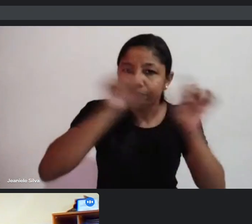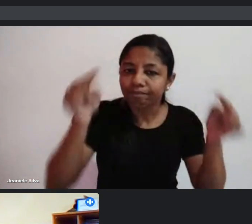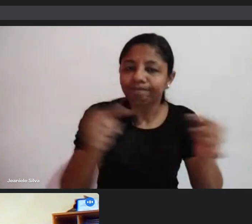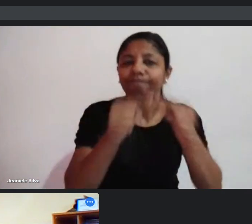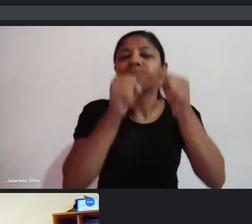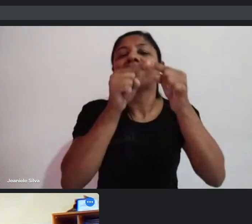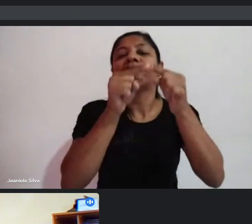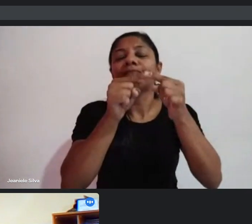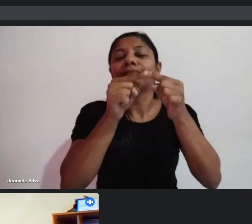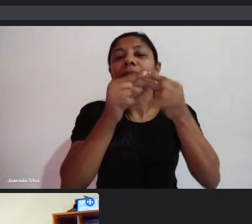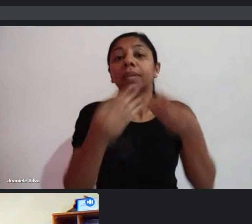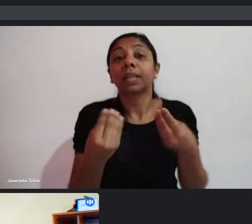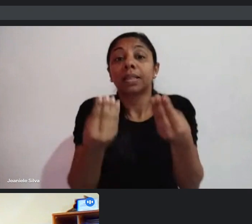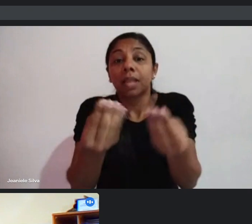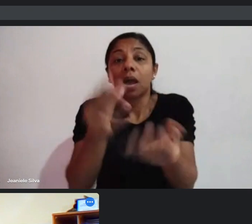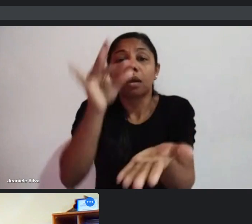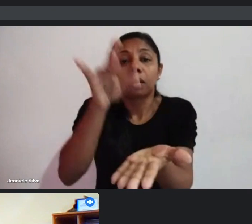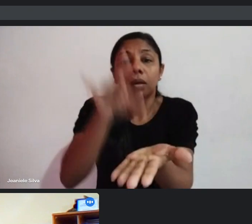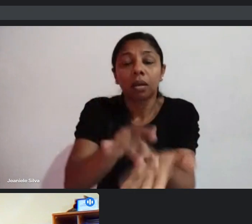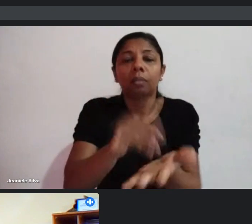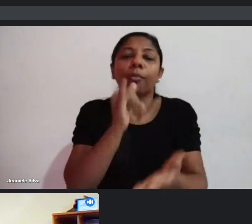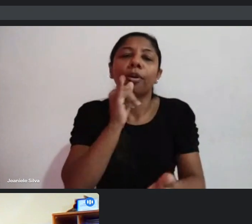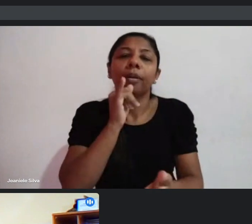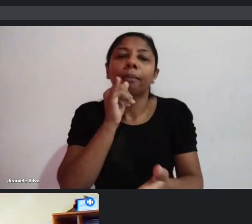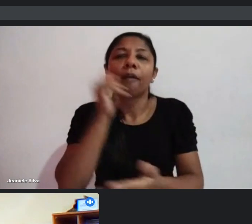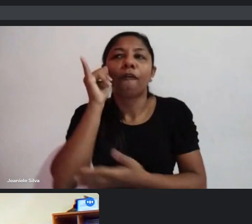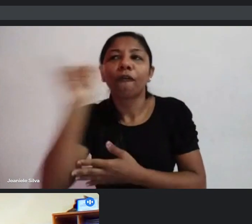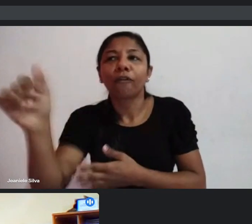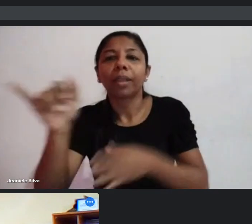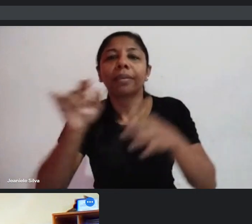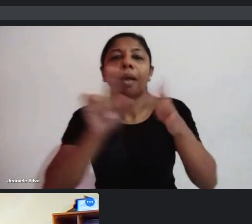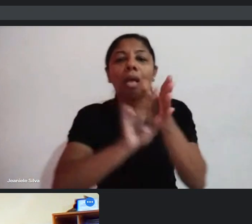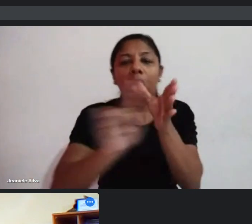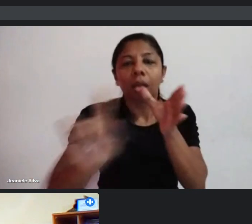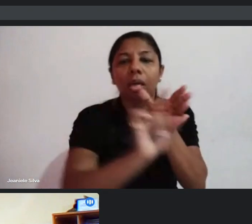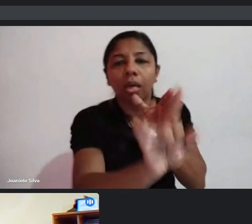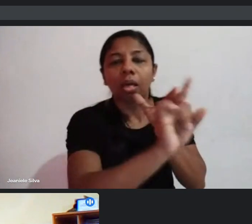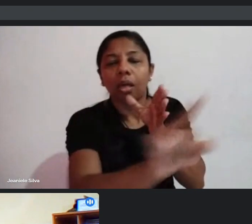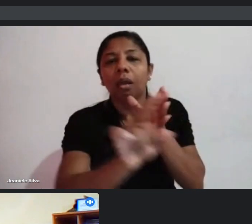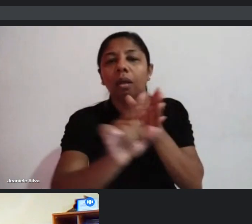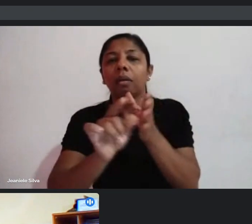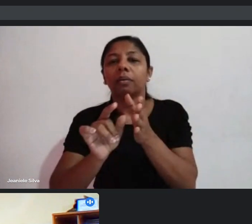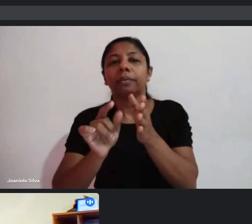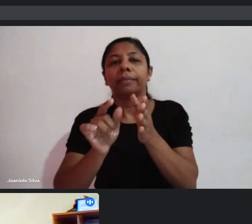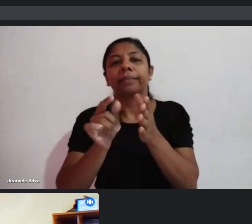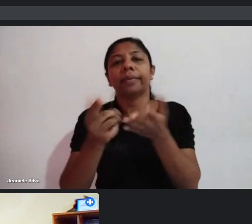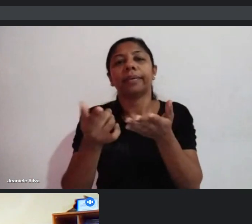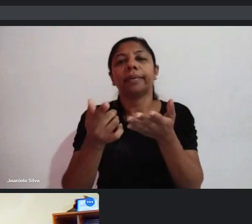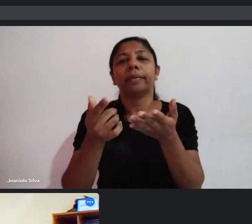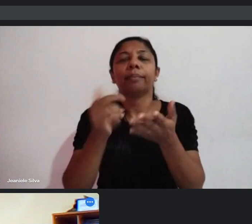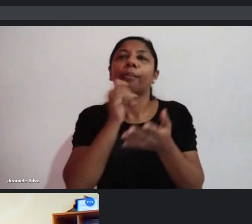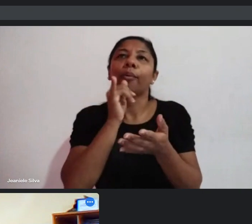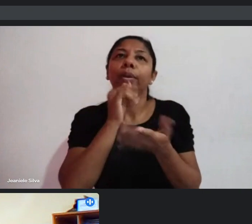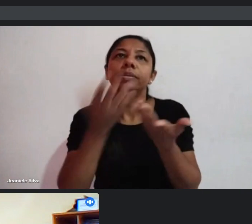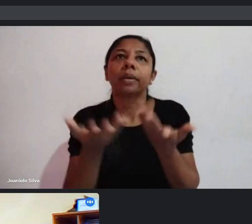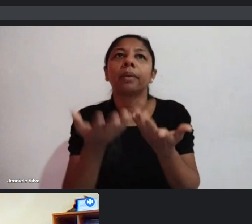garantindo que não haja a exclusão de nenhum desses grupos e onde ninguém, por exemplo,